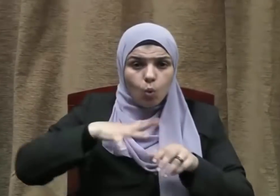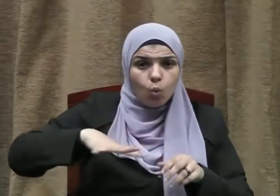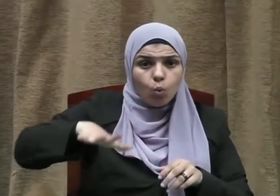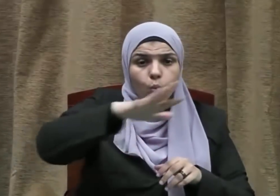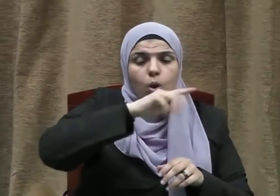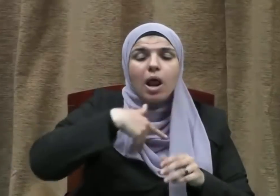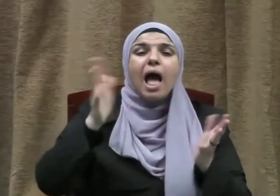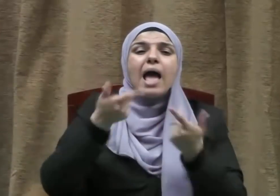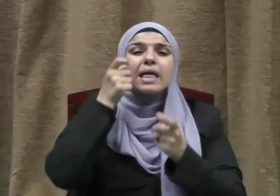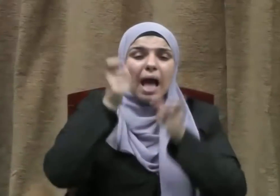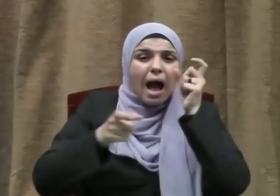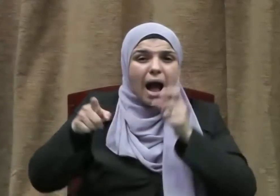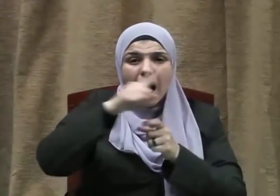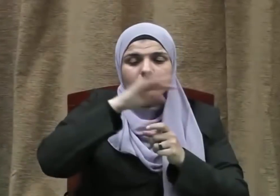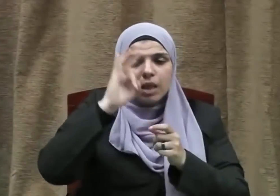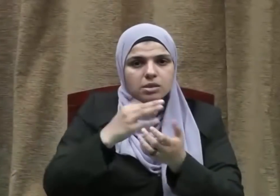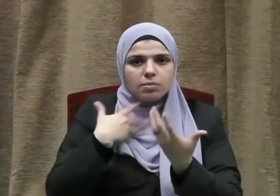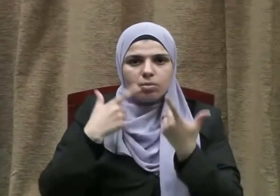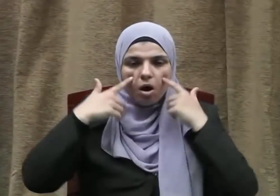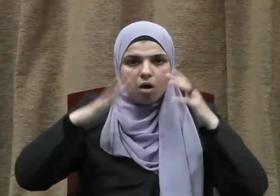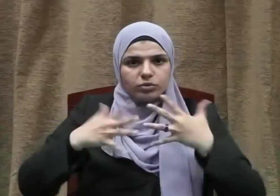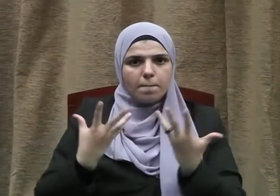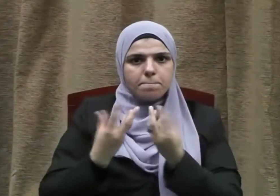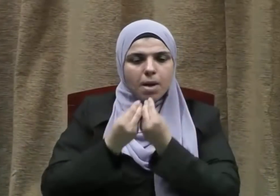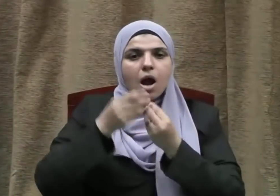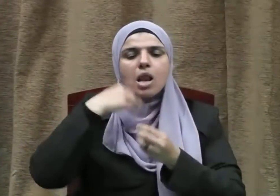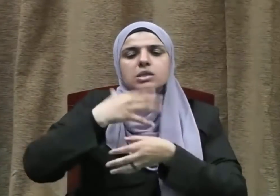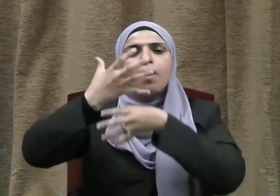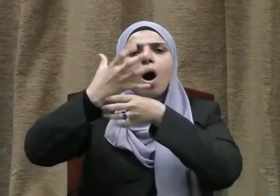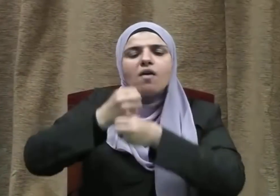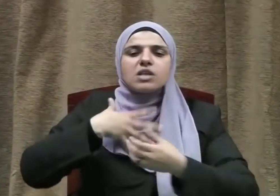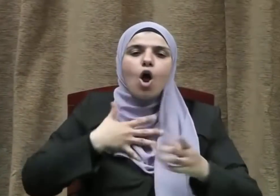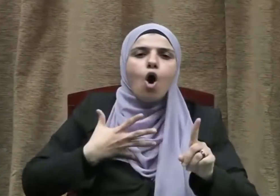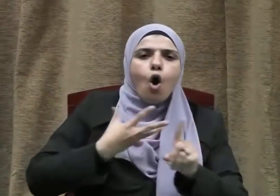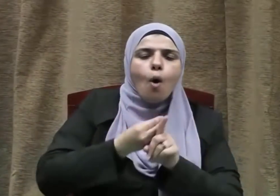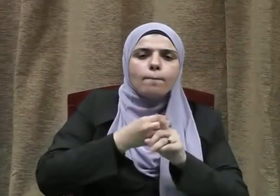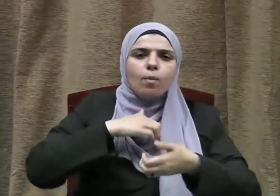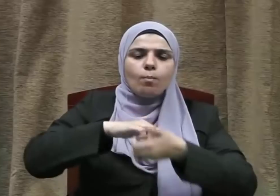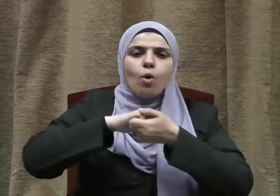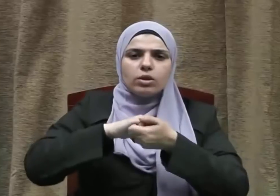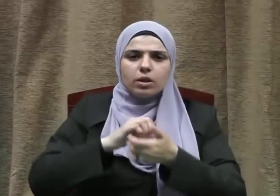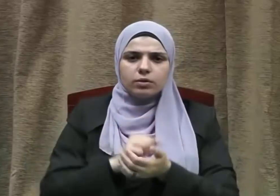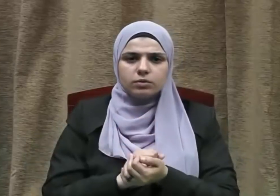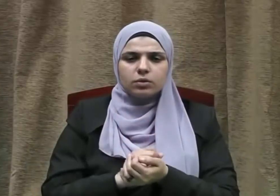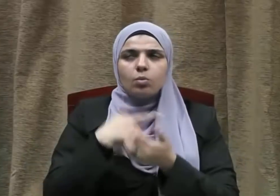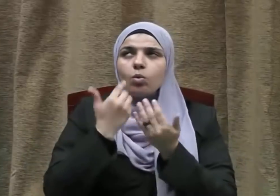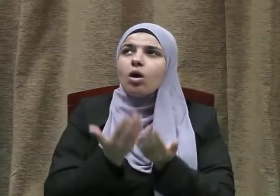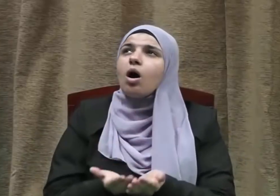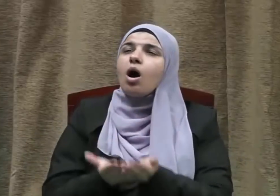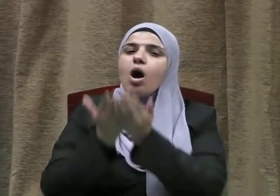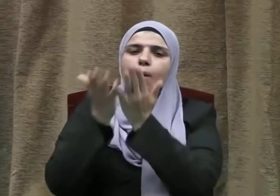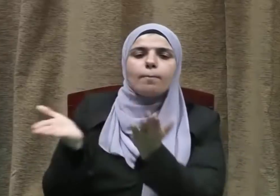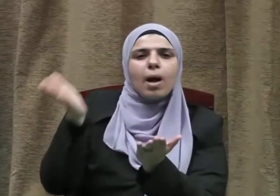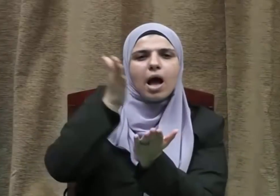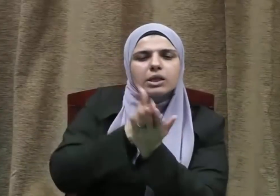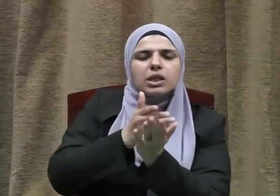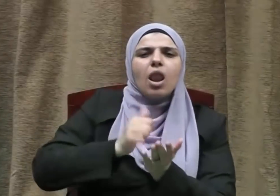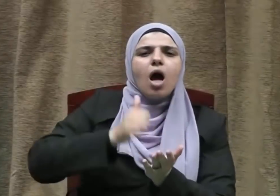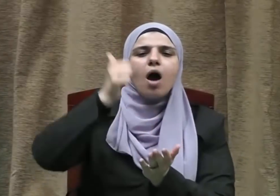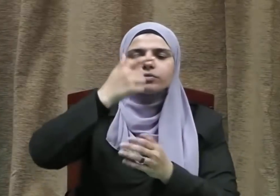وعندي لا يعد من السجايا سوى حفظ المودة والذمام اللهم